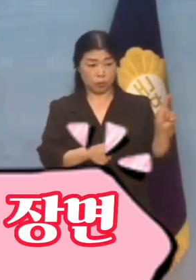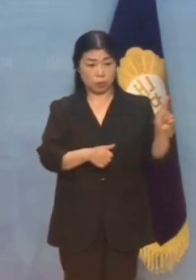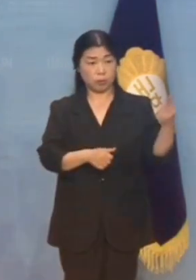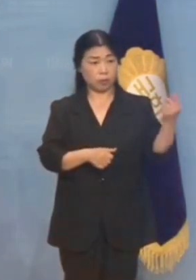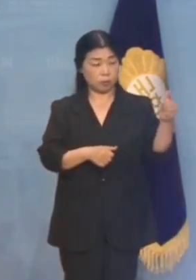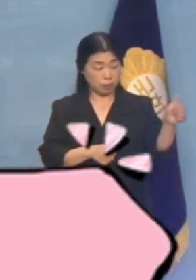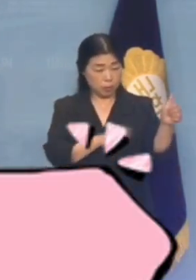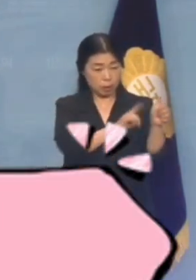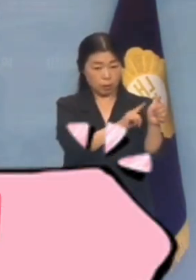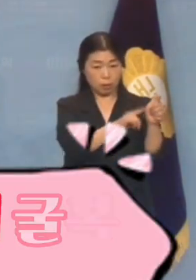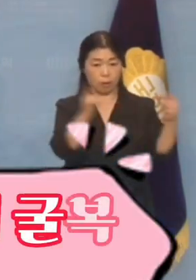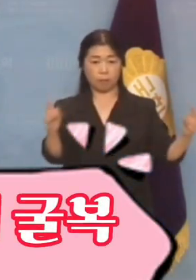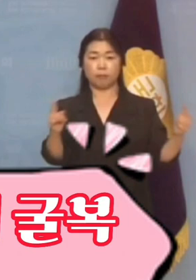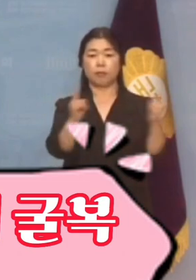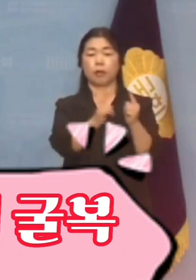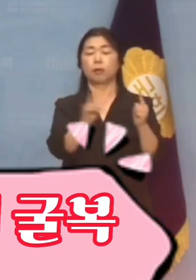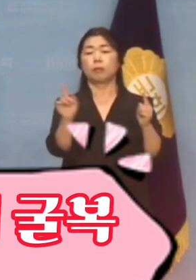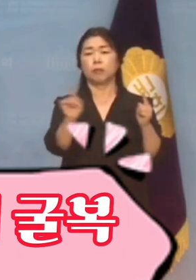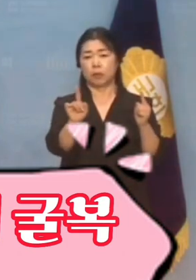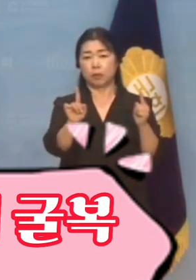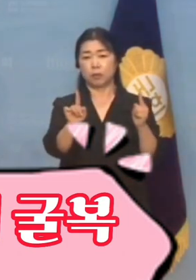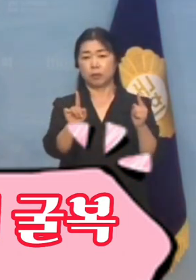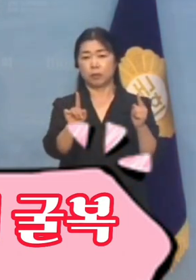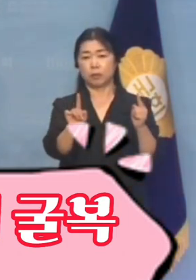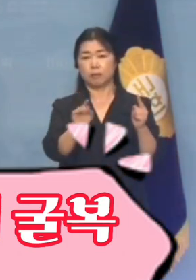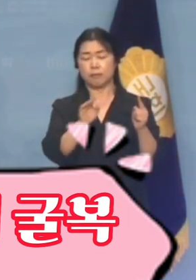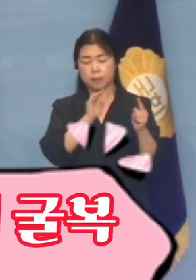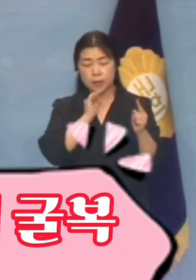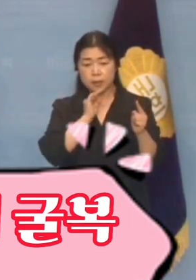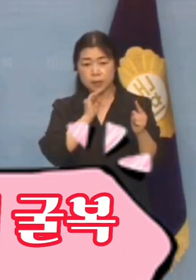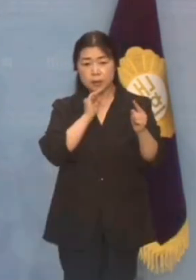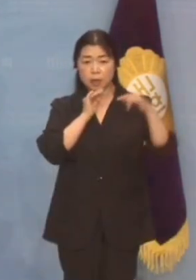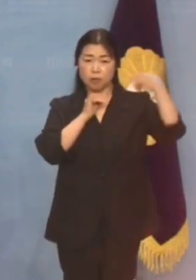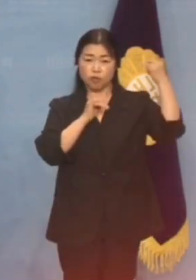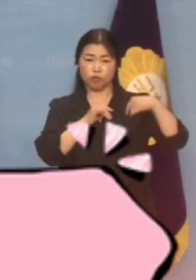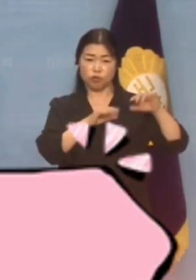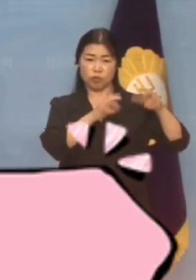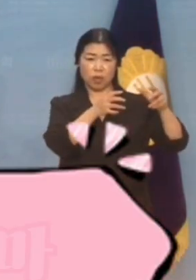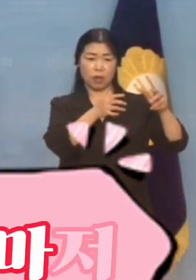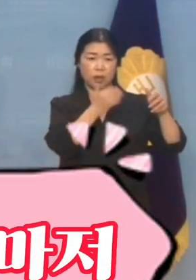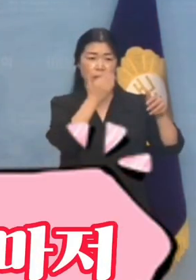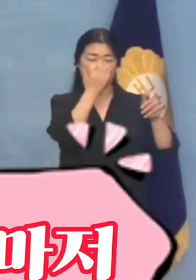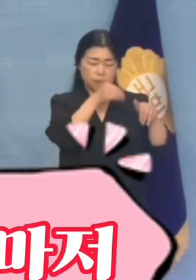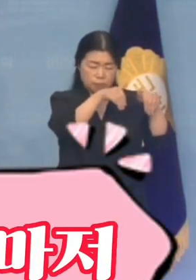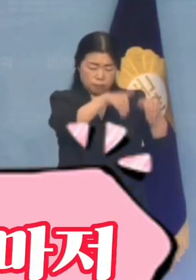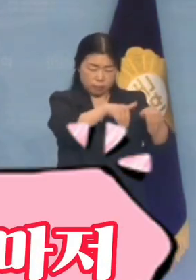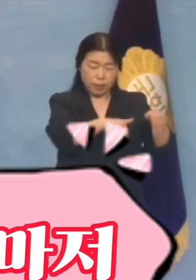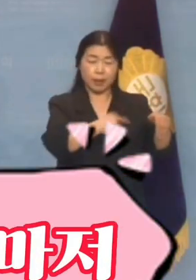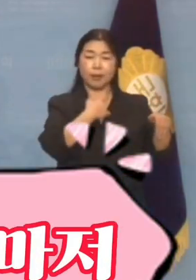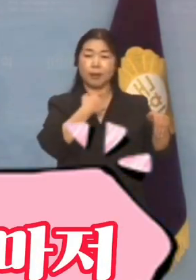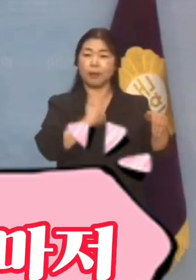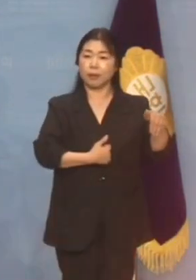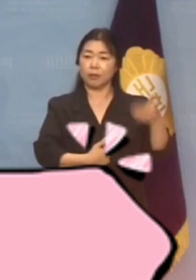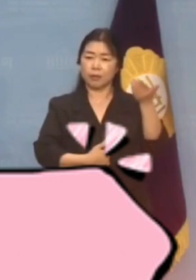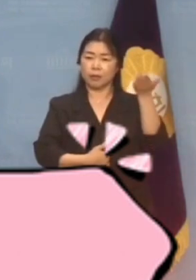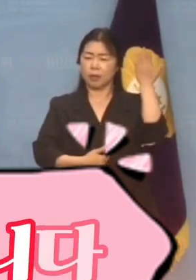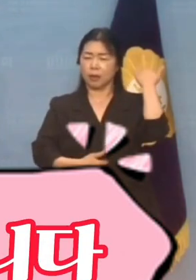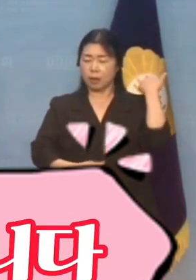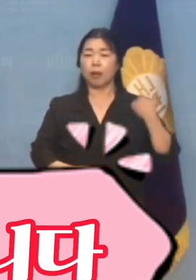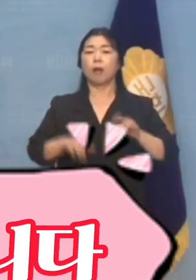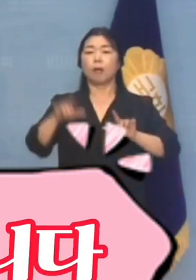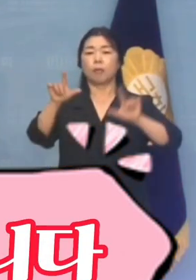장면은 마치 청나라 앞에 굴복했던 삼전도의 굴명마저